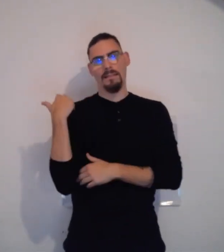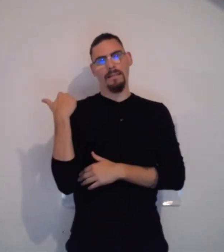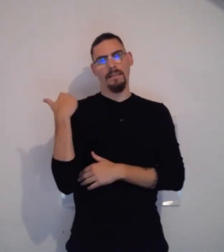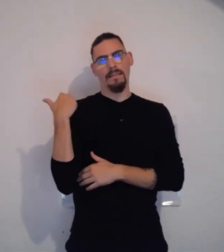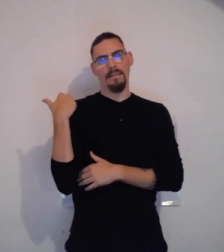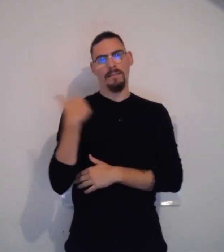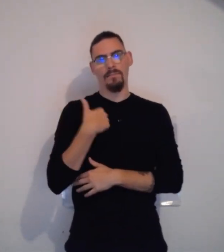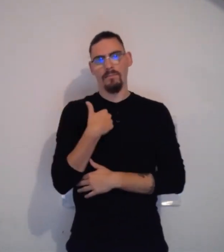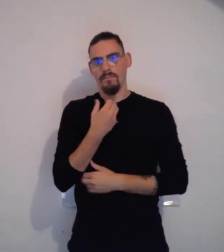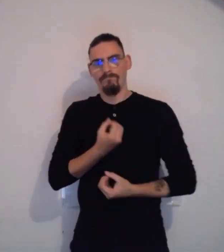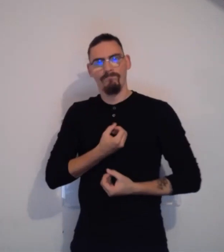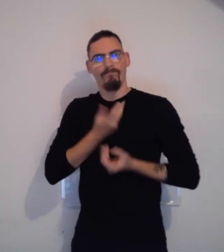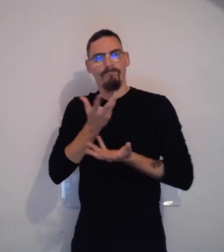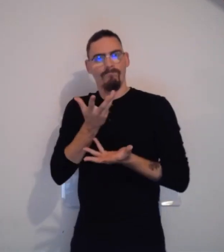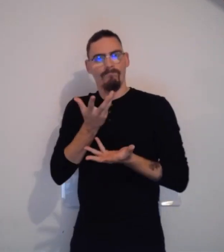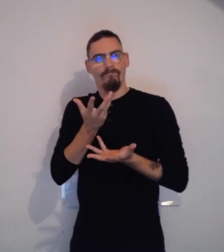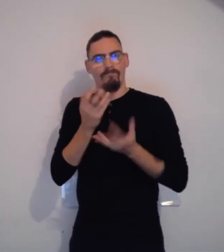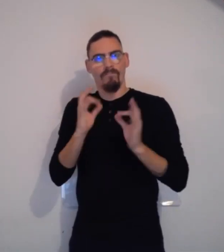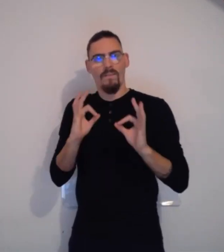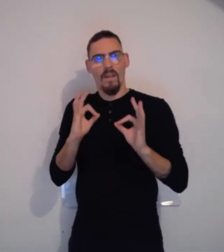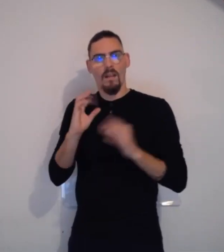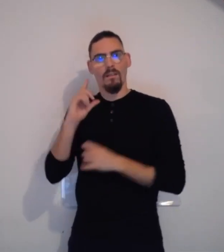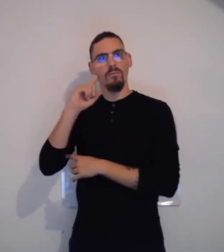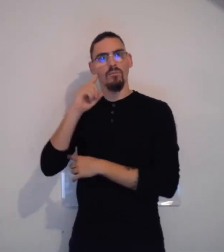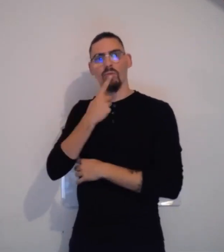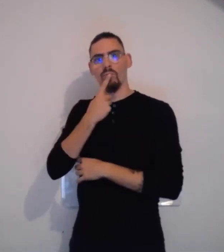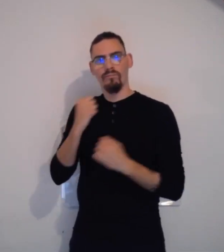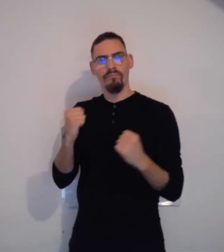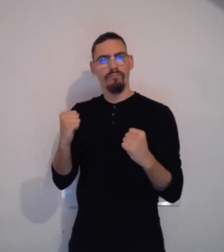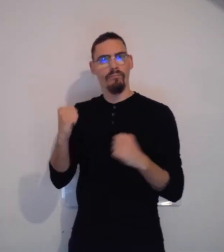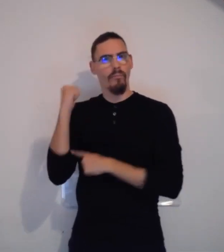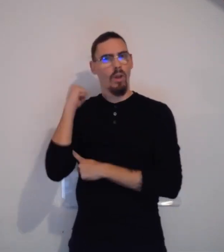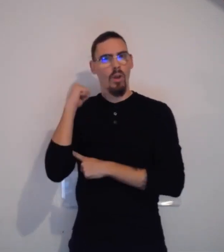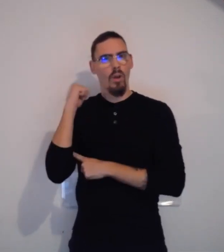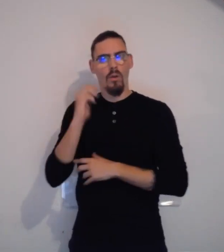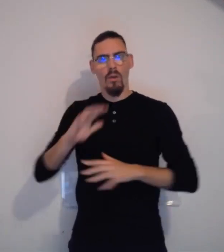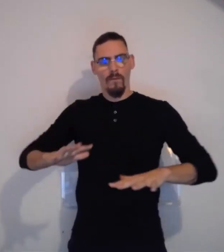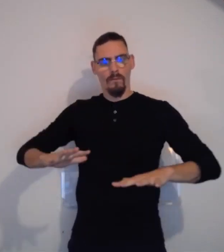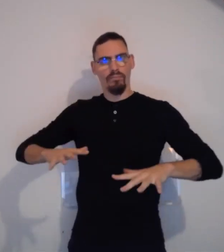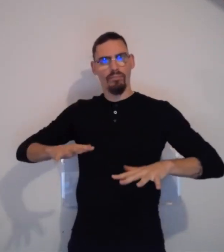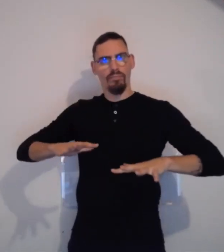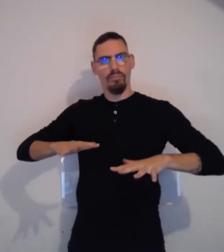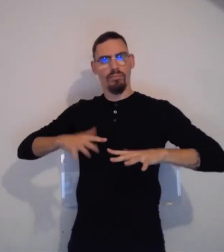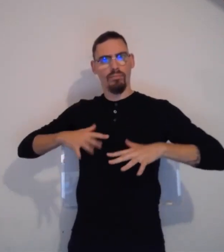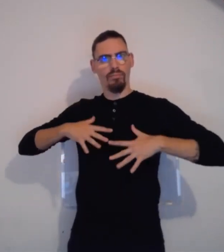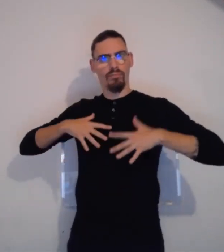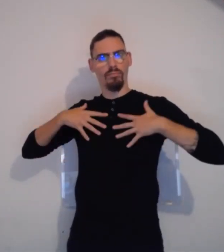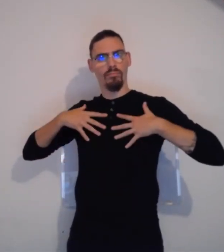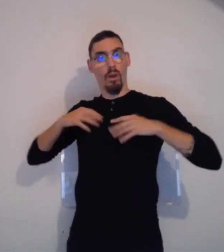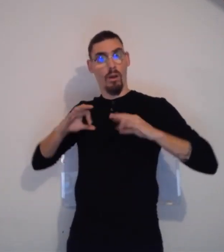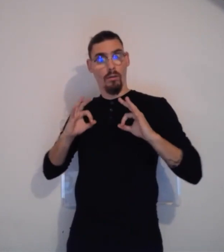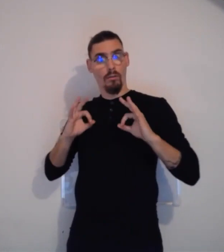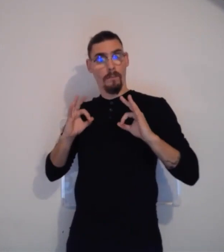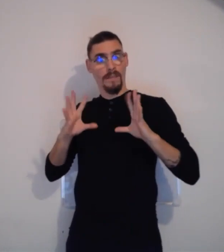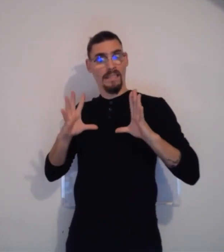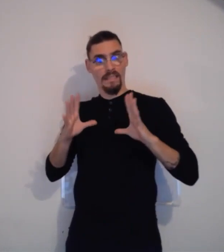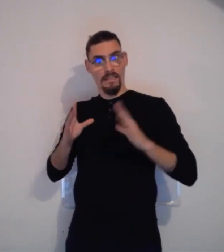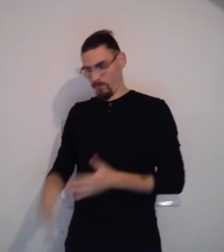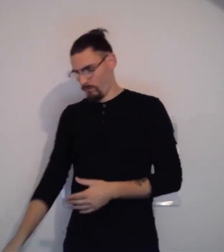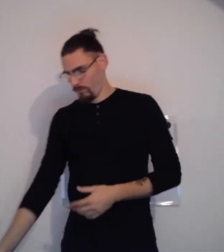Et bien, tout à l'heure, vous vous rappelez, j'avais expliqué que pour les personnes sourdes, c'est vrai que les vibrations étaient très importantes